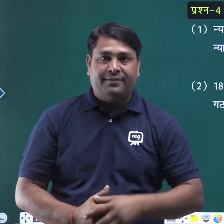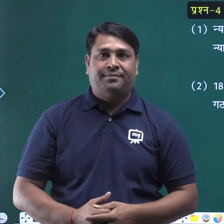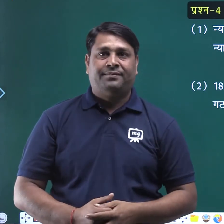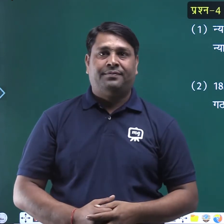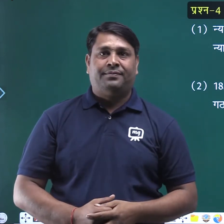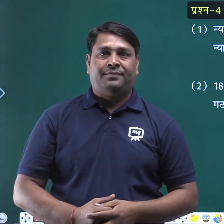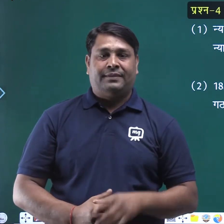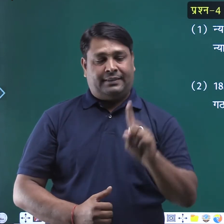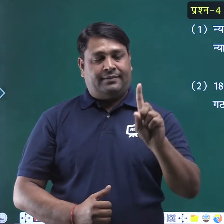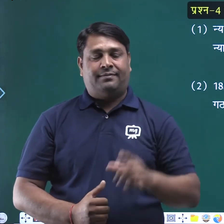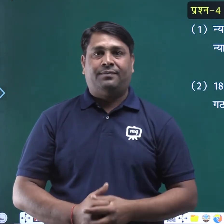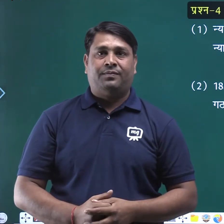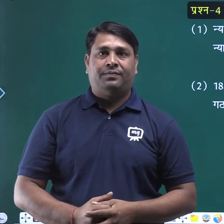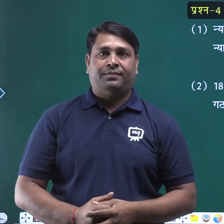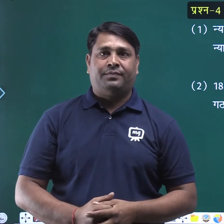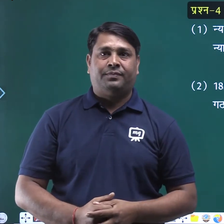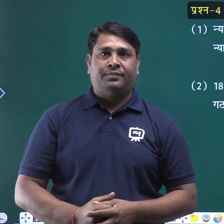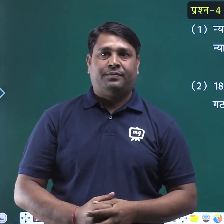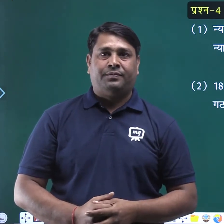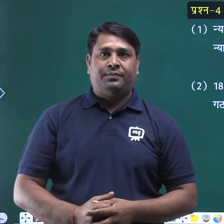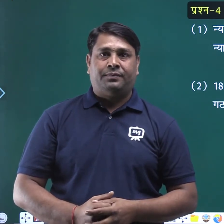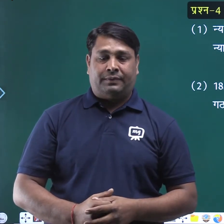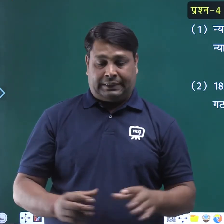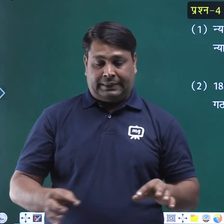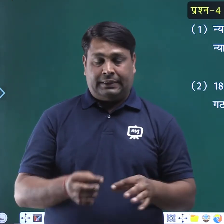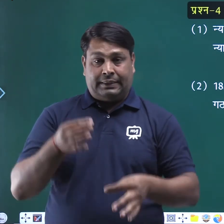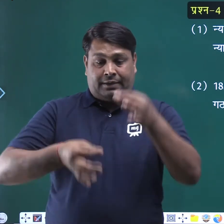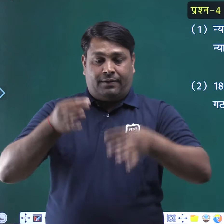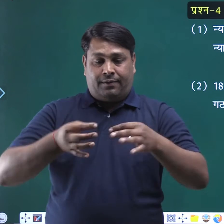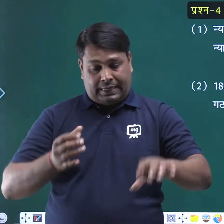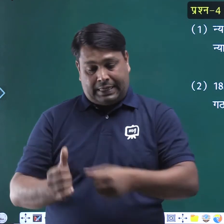एक न्यायलों की